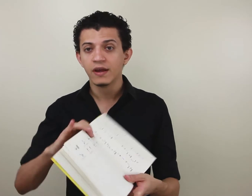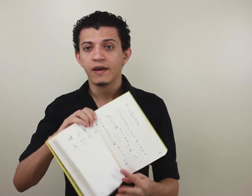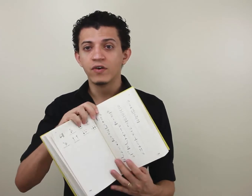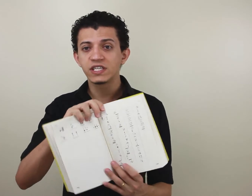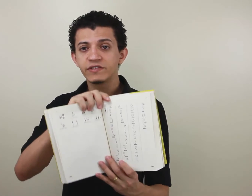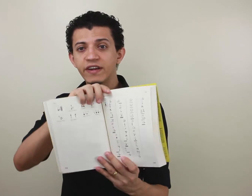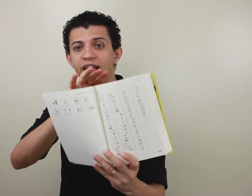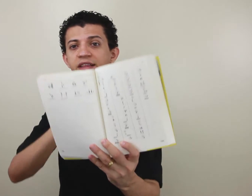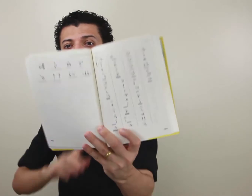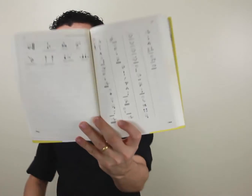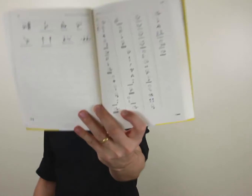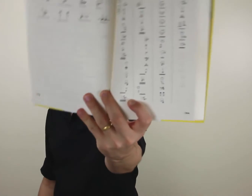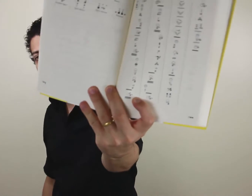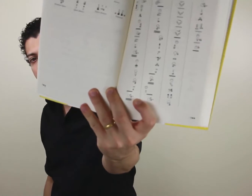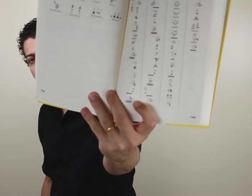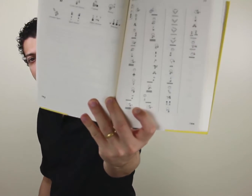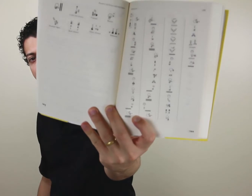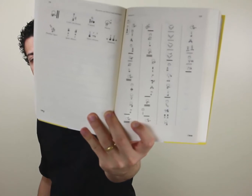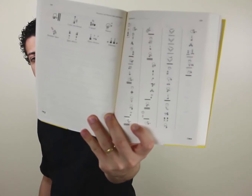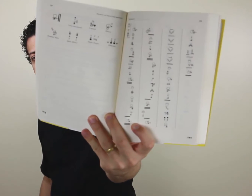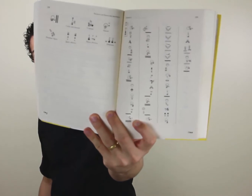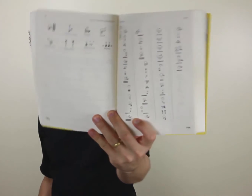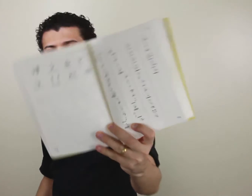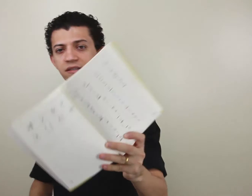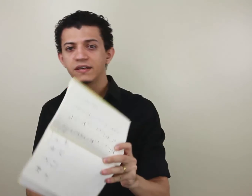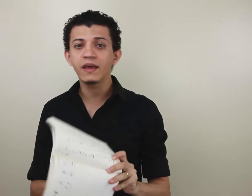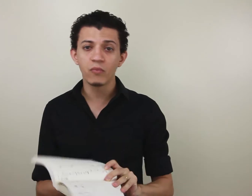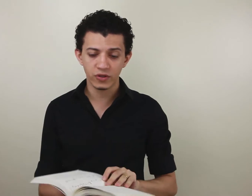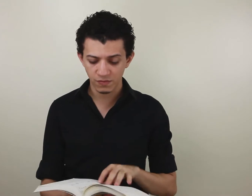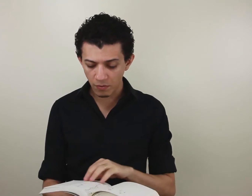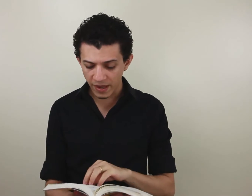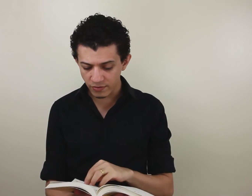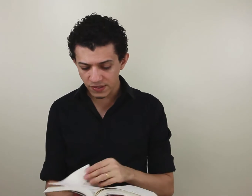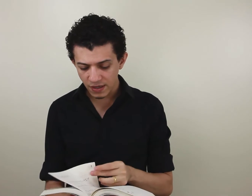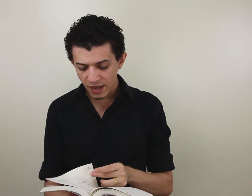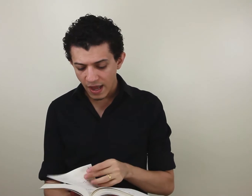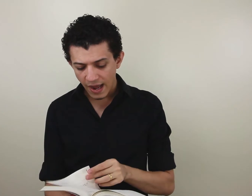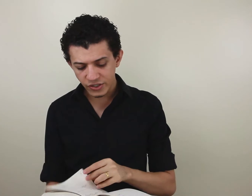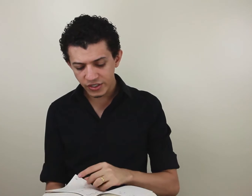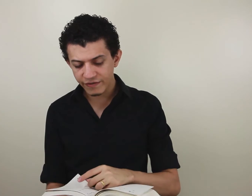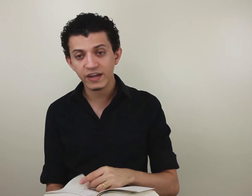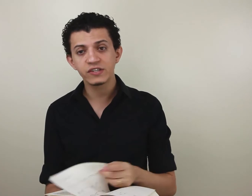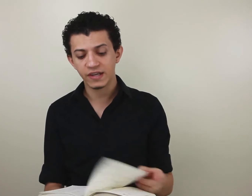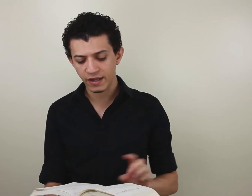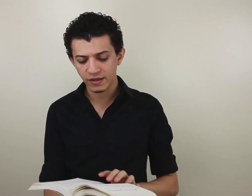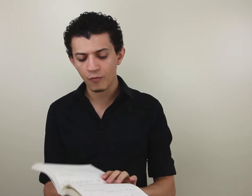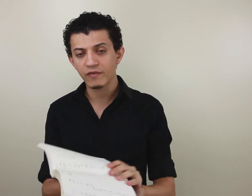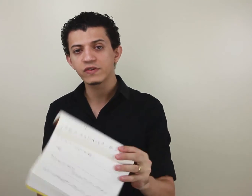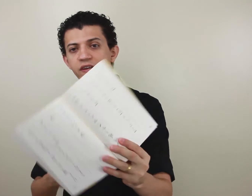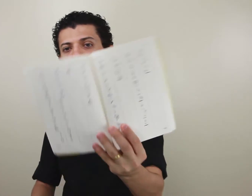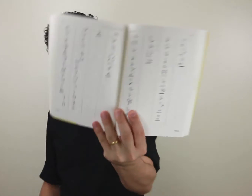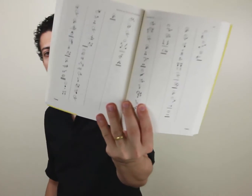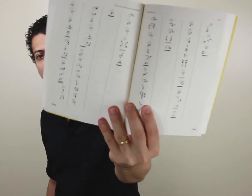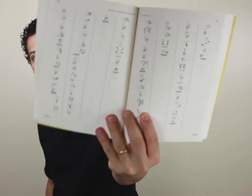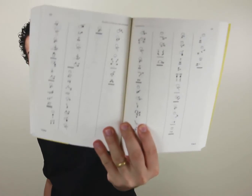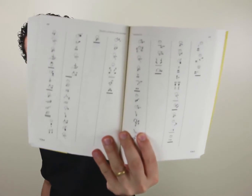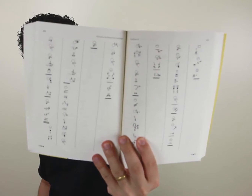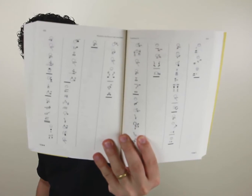você já vai ter textos na escrita de sinais. E, em muitos momentos, a gente vai dizer, então, para você como é que funcionam os